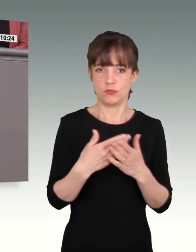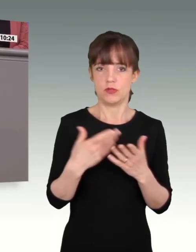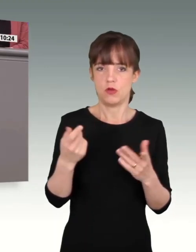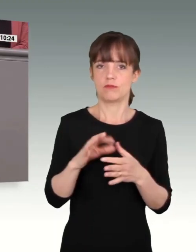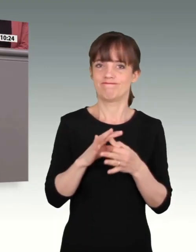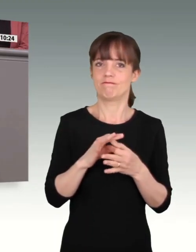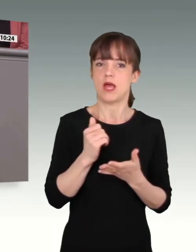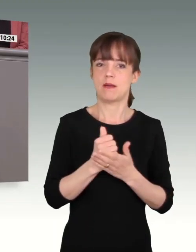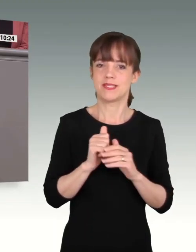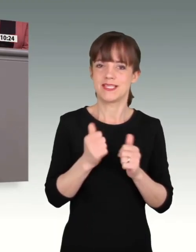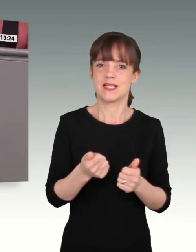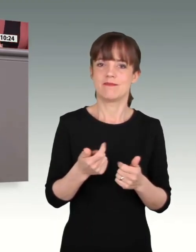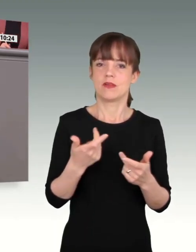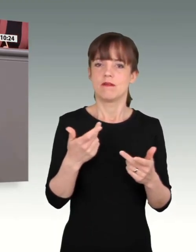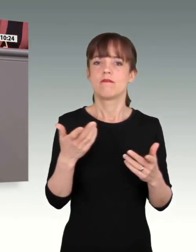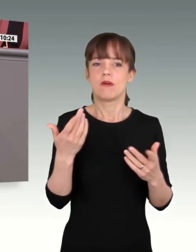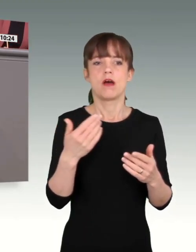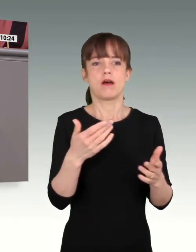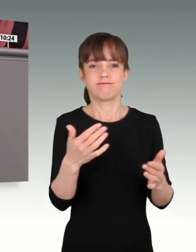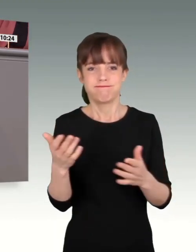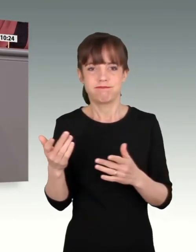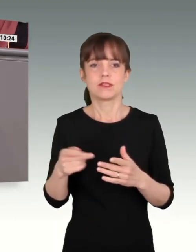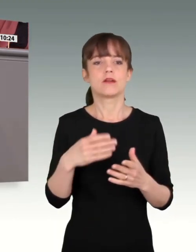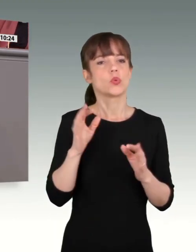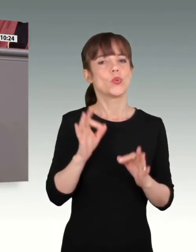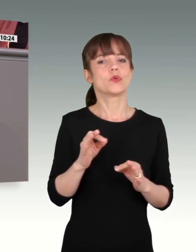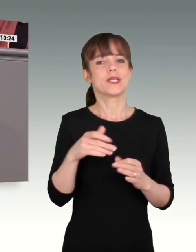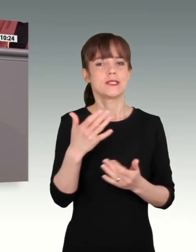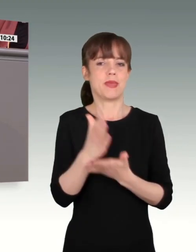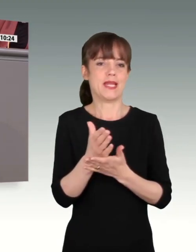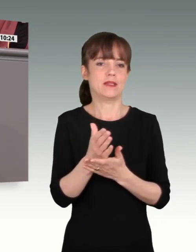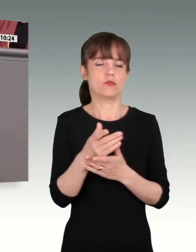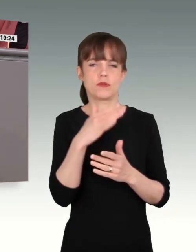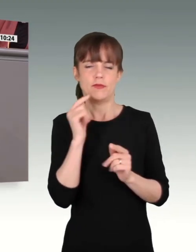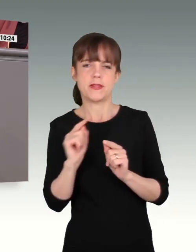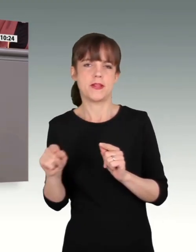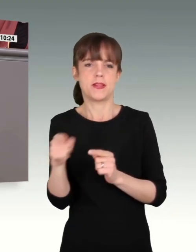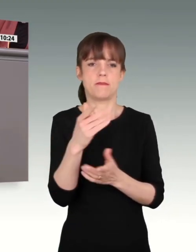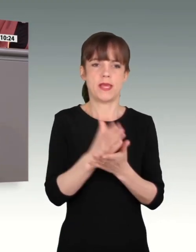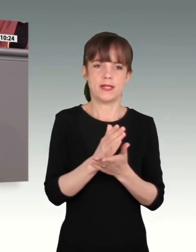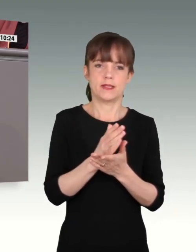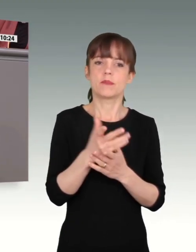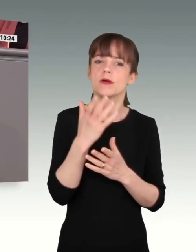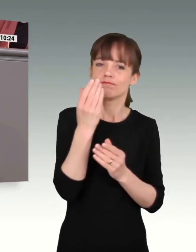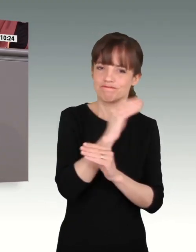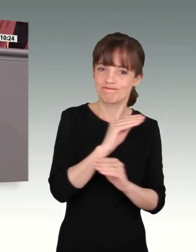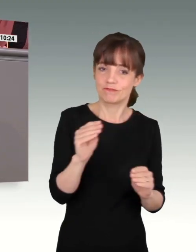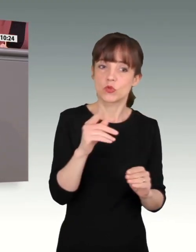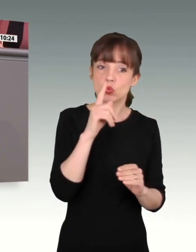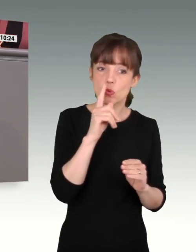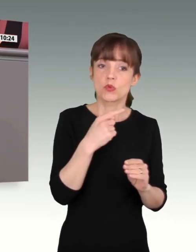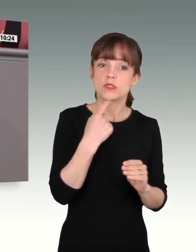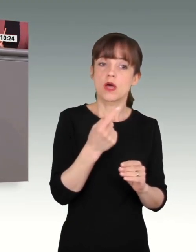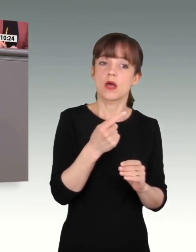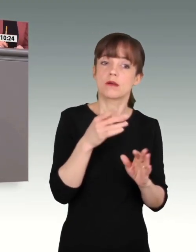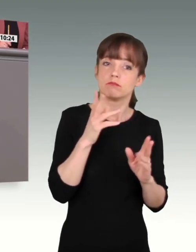wurde oder in weiten Teilen beendet wurde. Aber ich will sagen, wir sollten nicht nur feststellen, dass es richtig ist, dass sie beendet wurde, sondern wir müssen mit Blick